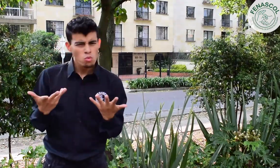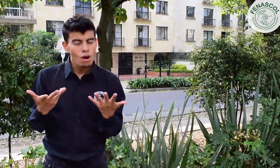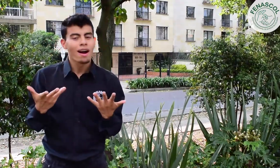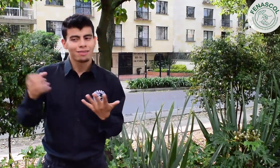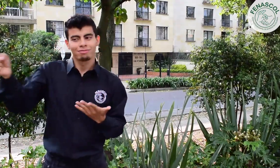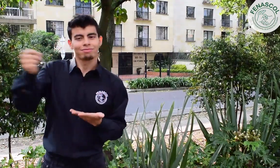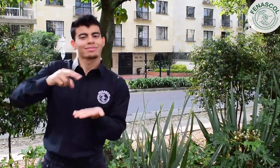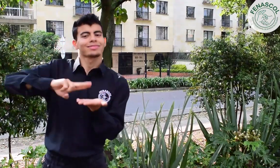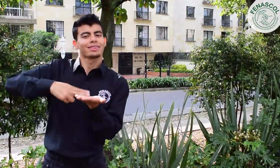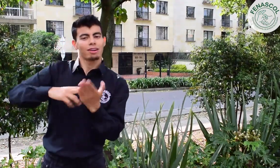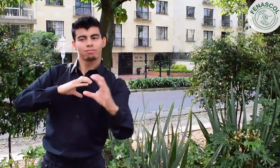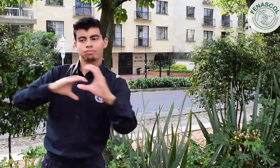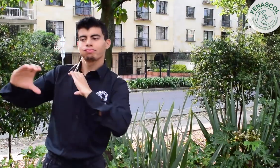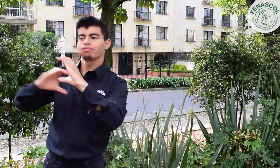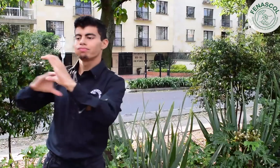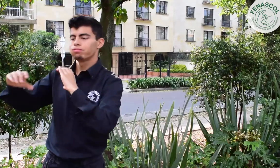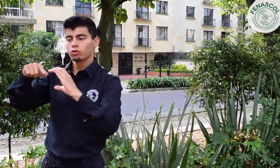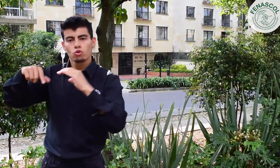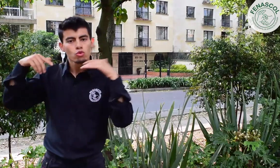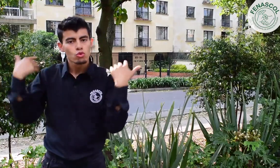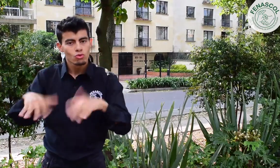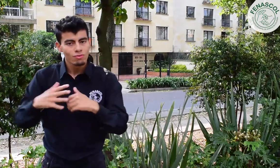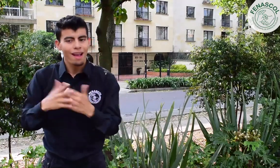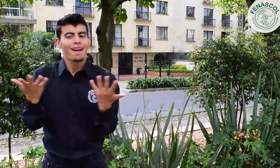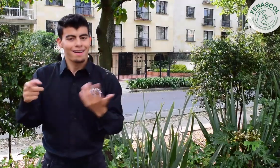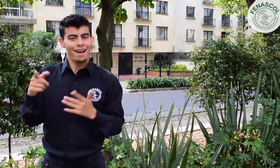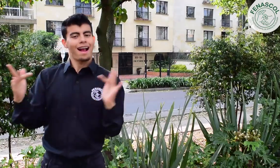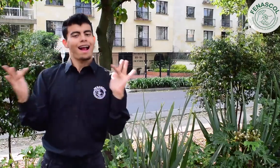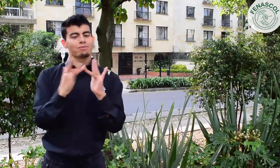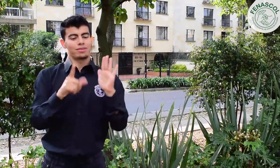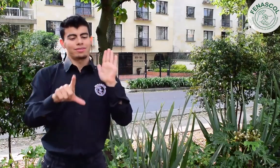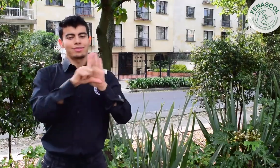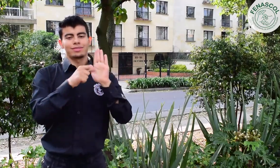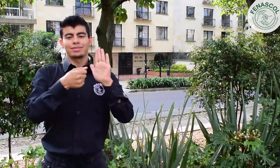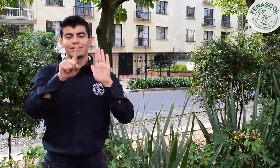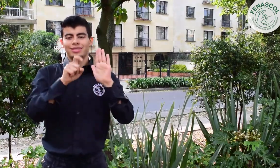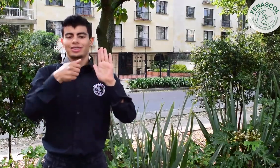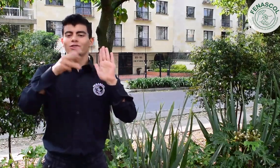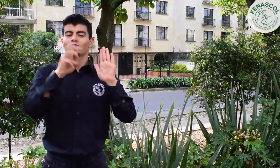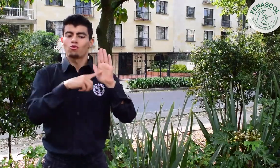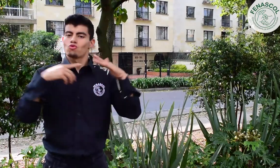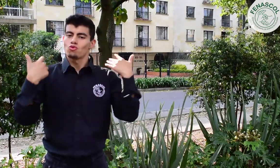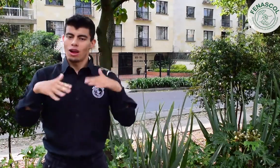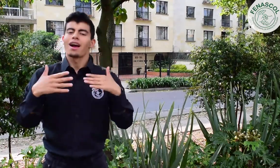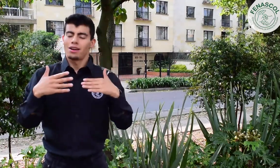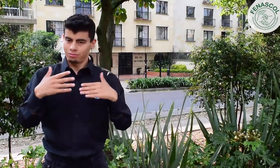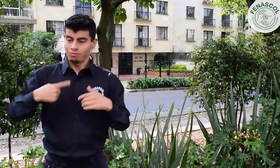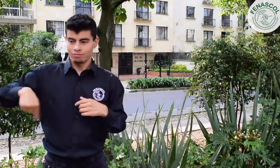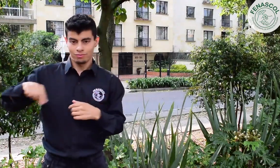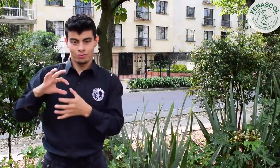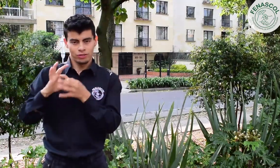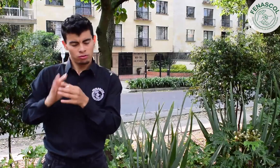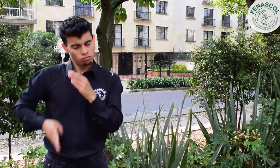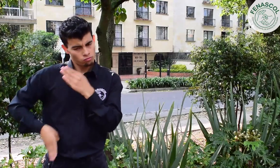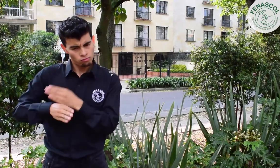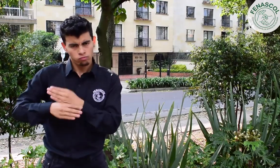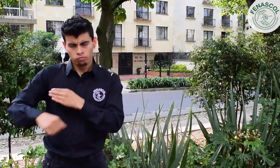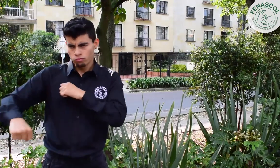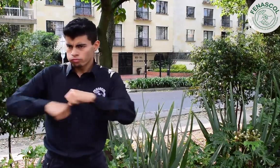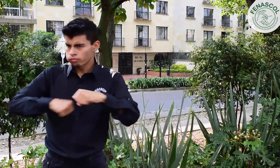interpretación a lengua de señas, así como lo estipula la Ley 16-18. Para nosotros, el trabajo no termina acá. Seguiremos